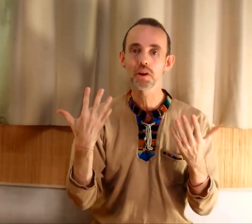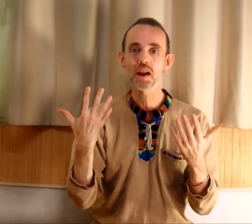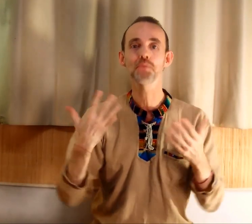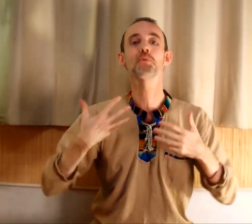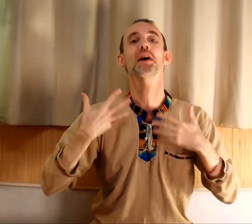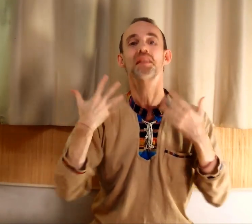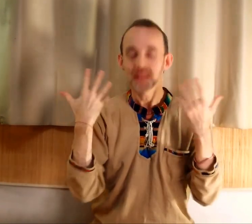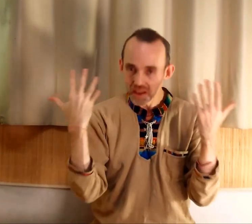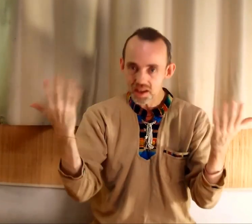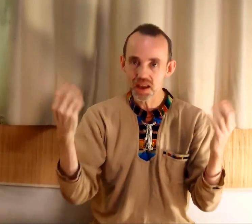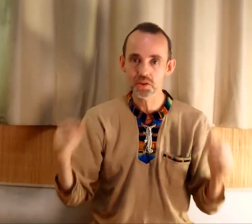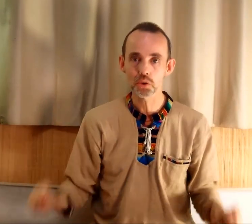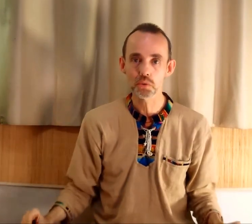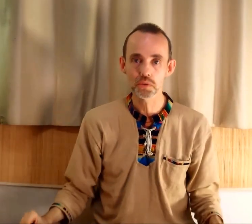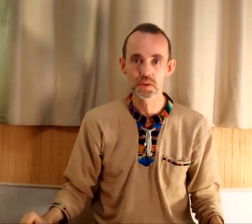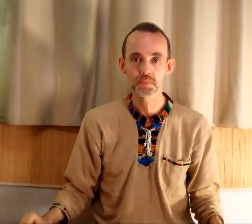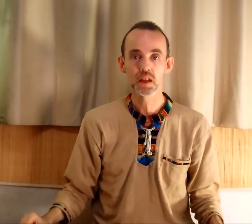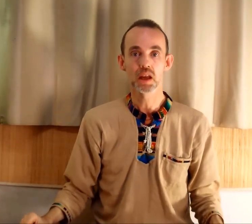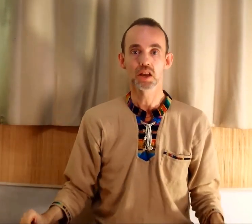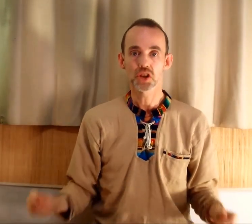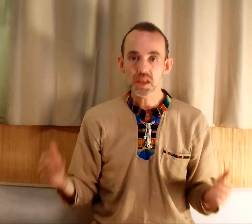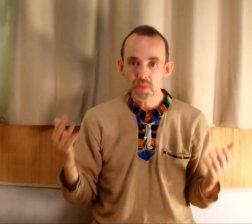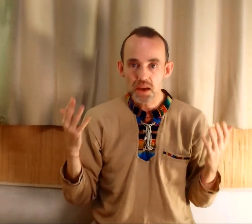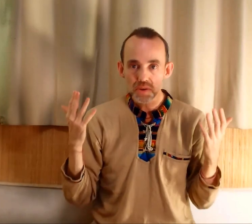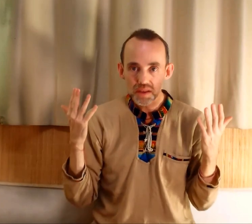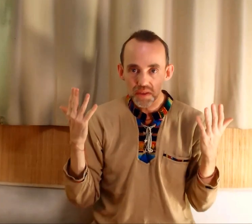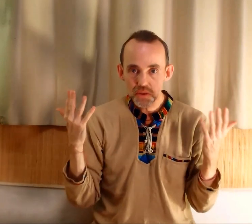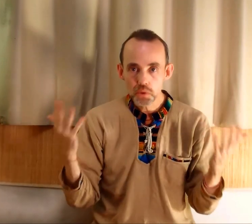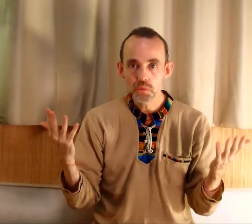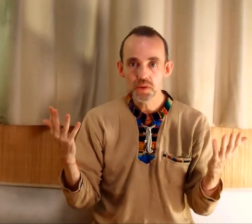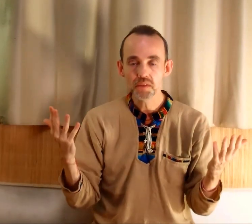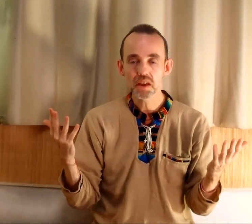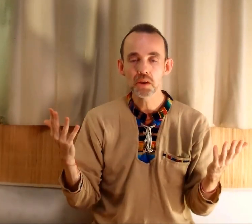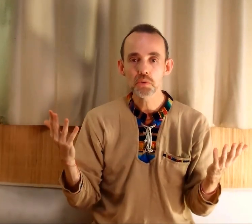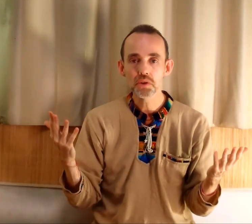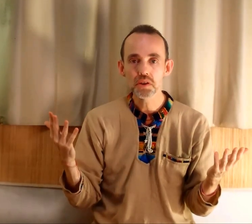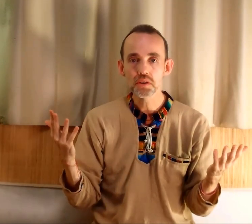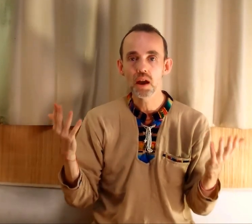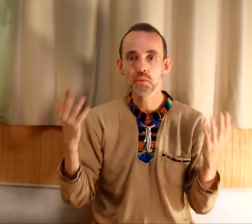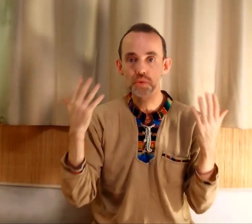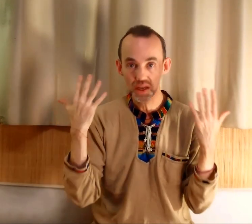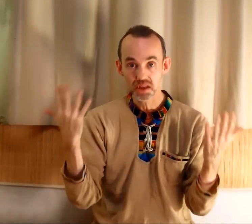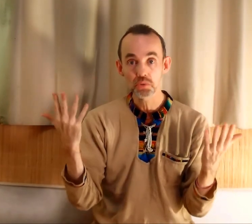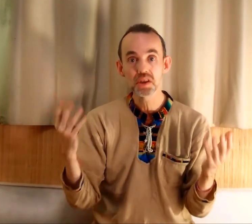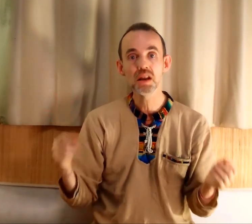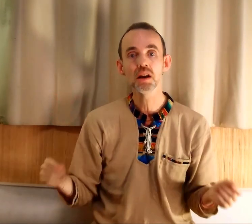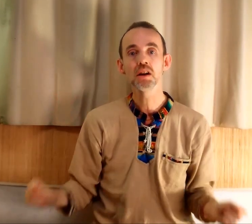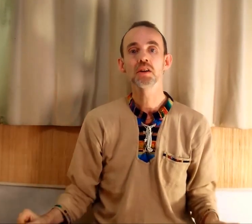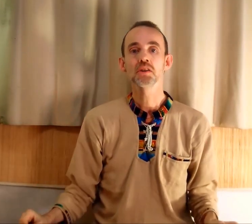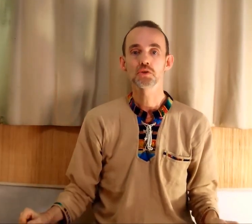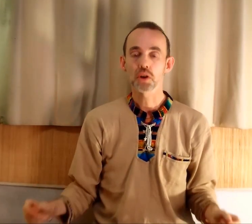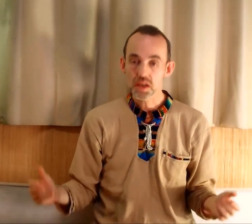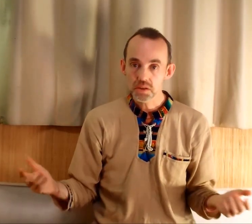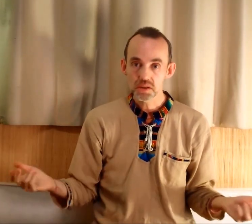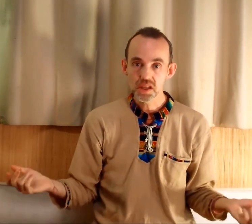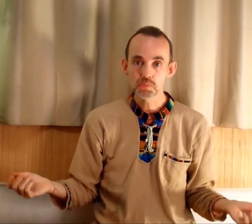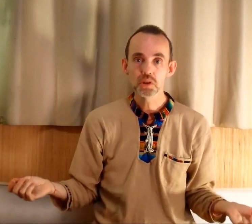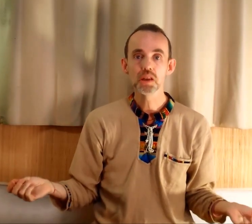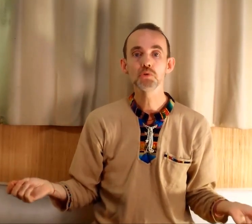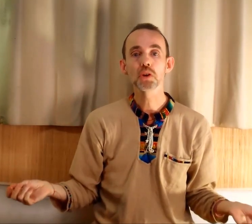rêves, pour être créateur de votre vie. J'espère que cette vidéo vous a été utile. Je reste disponible.